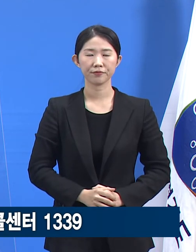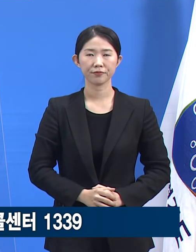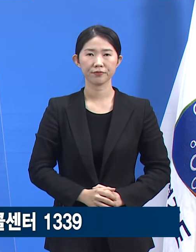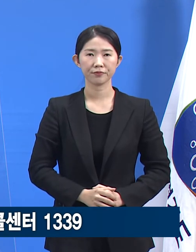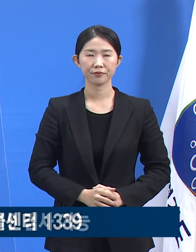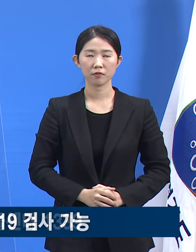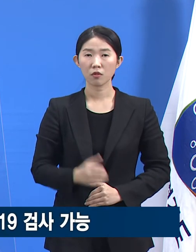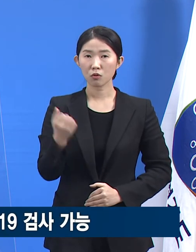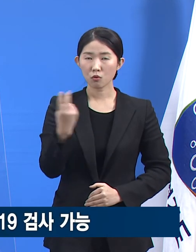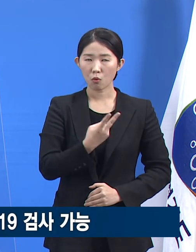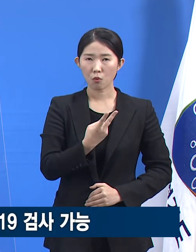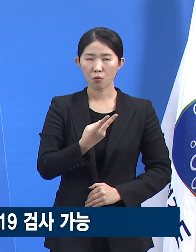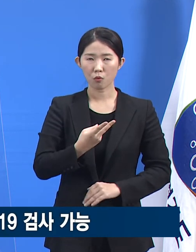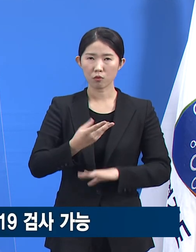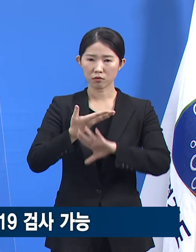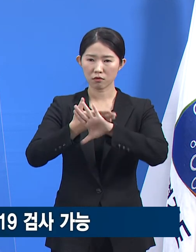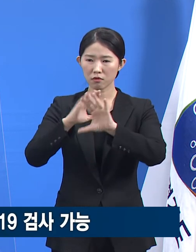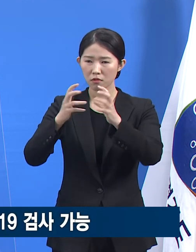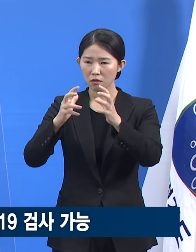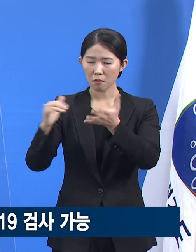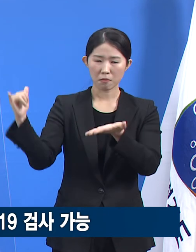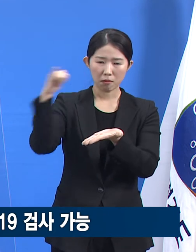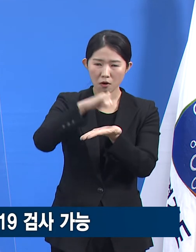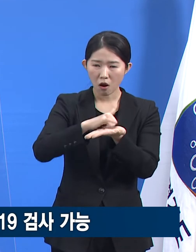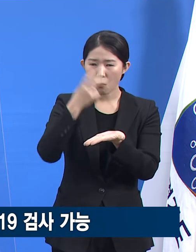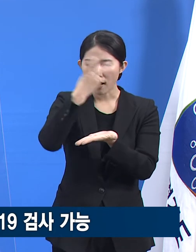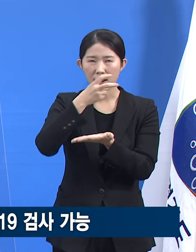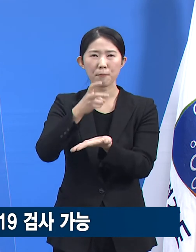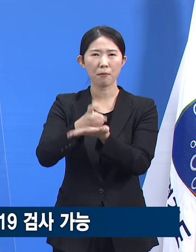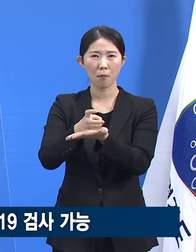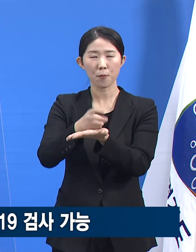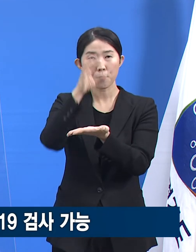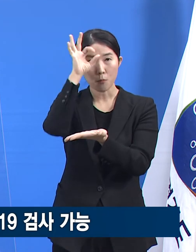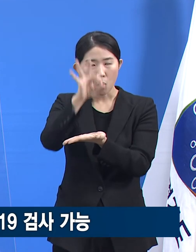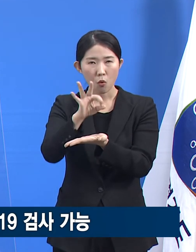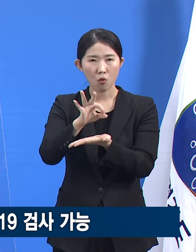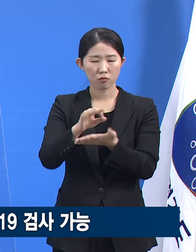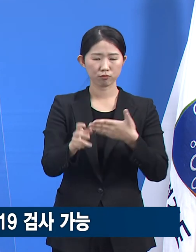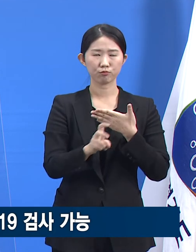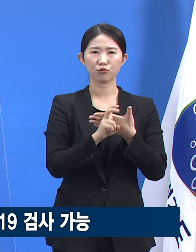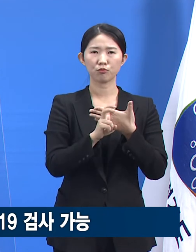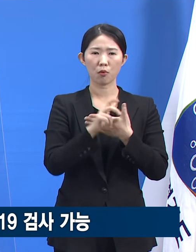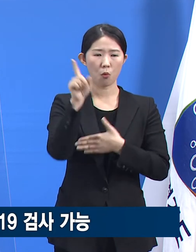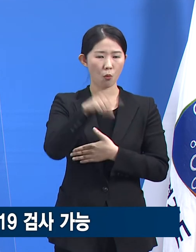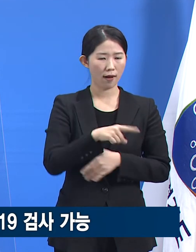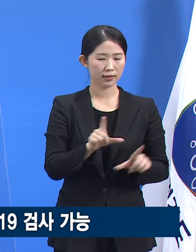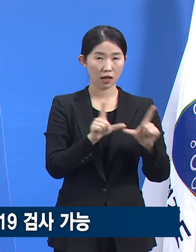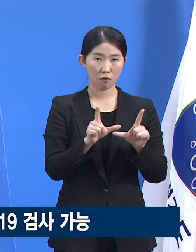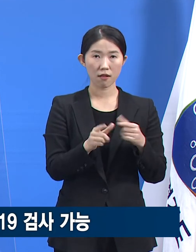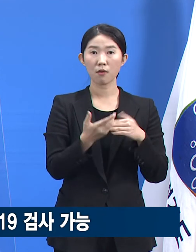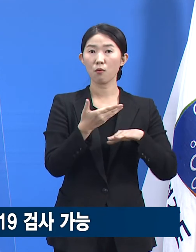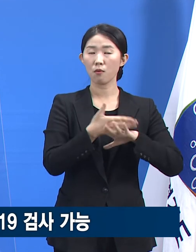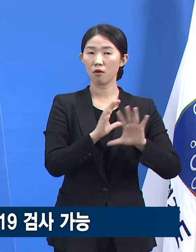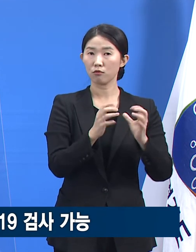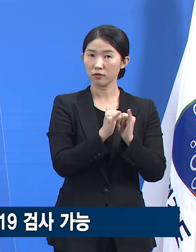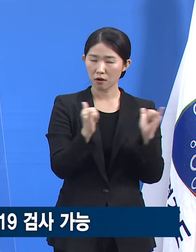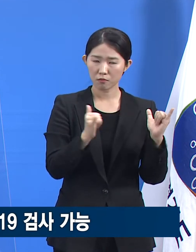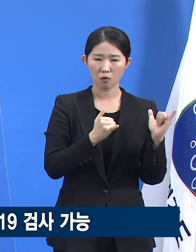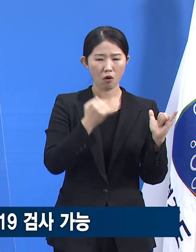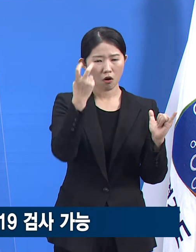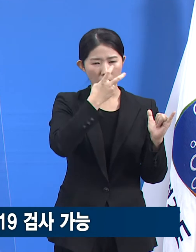출입국관리법에 따라 불법 체류 상태의 외국인도 비자 확인 없이 무료로 코로나19 검사를 받을 수 있습니다.